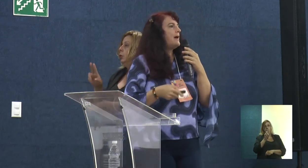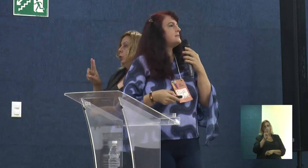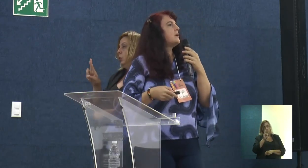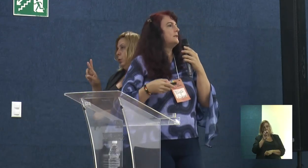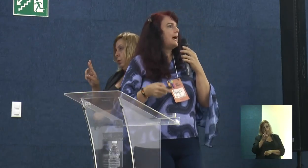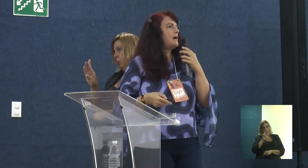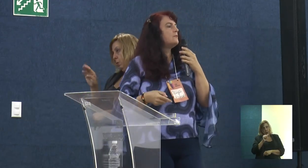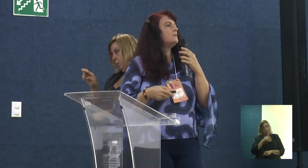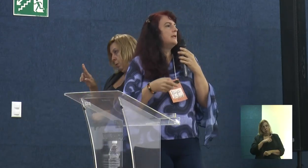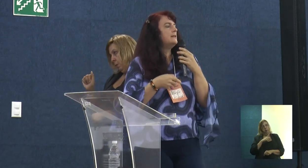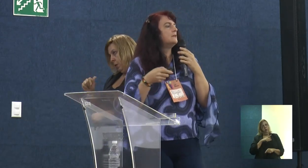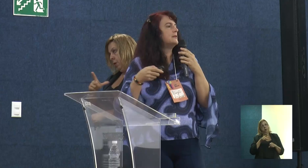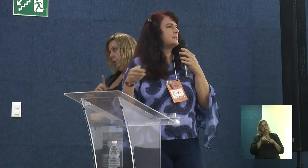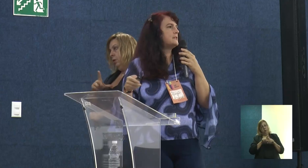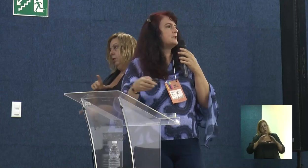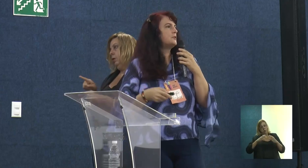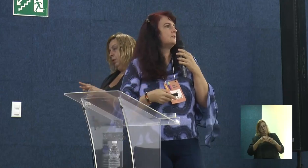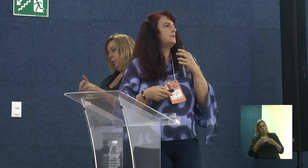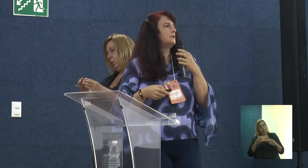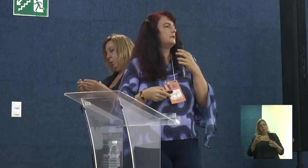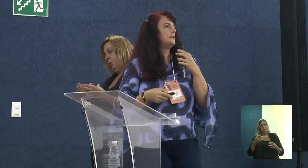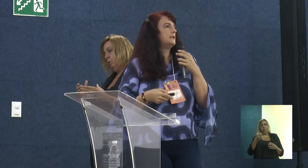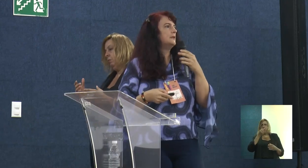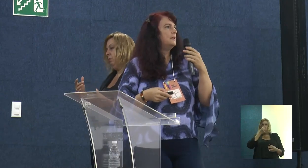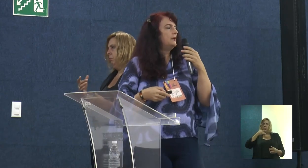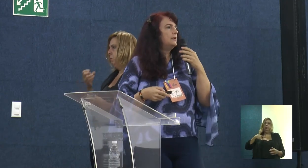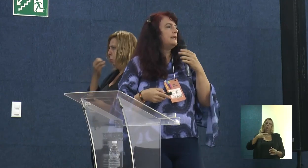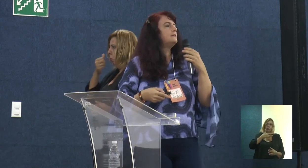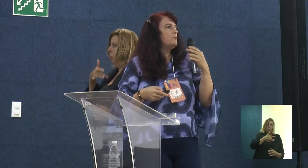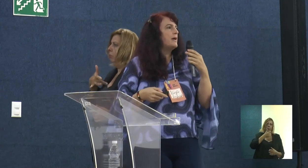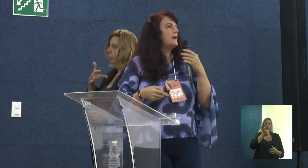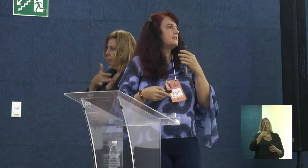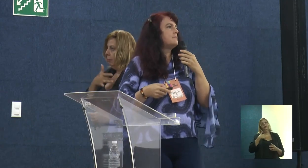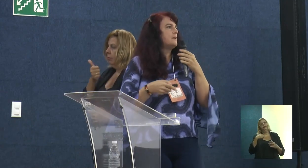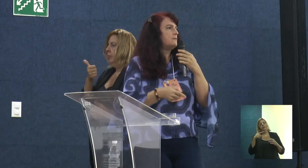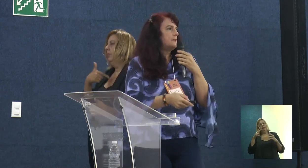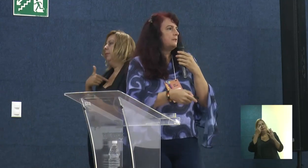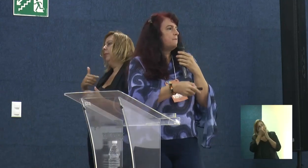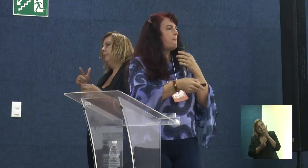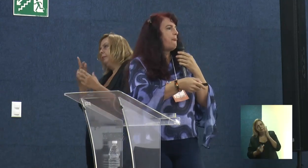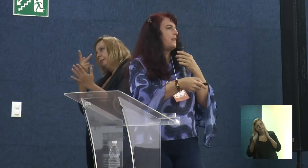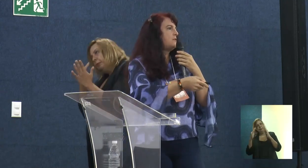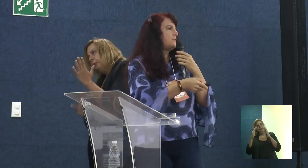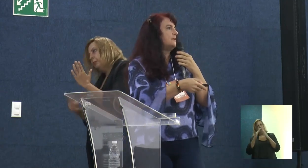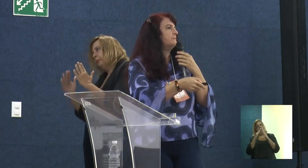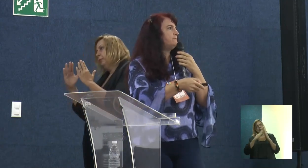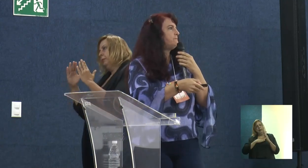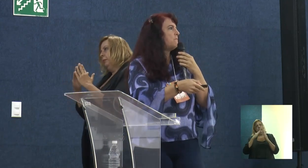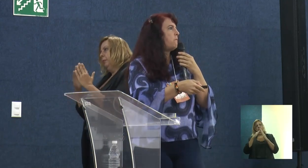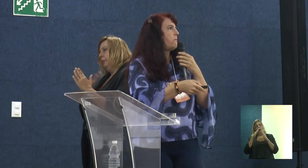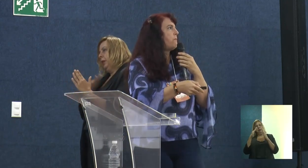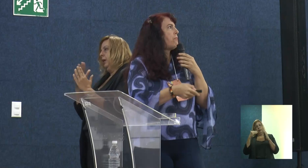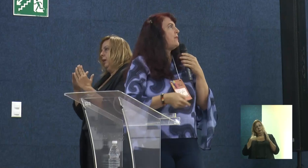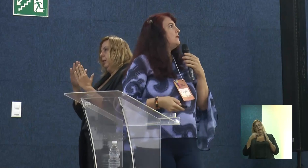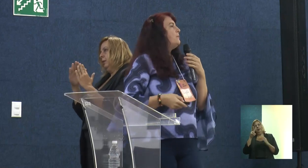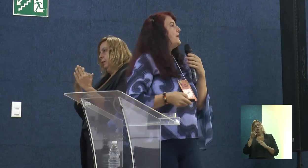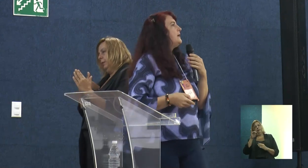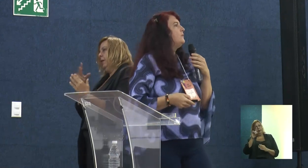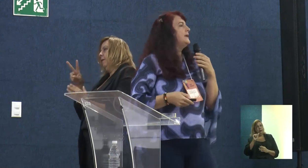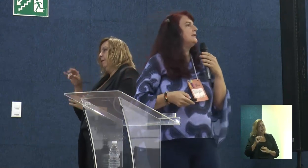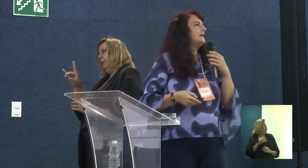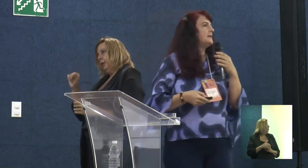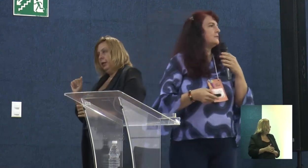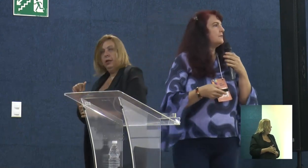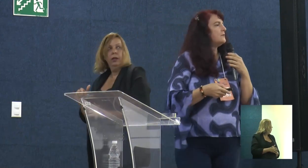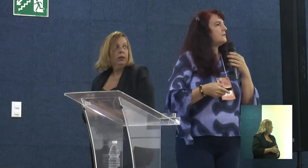Paranoá Parque Saudável, então, nesse sentido do Minha Casa Minha Vida. Enfim, o